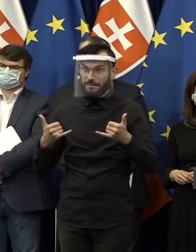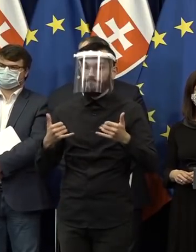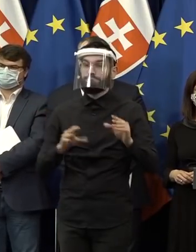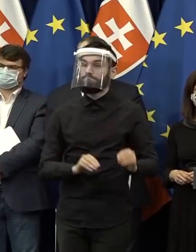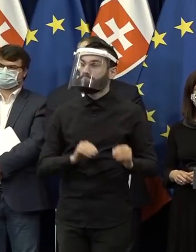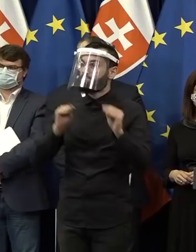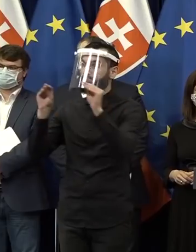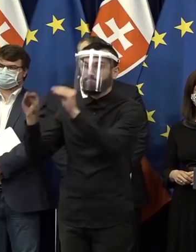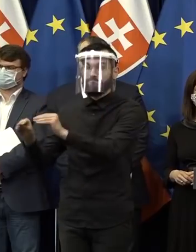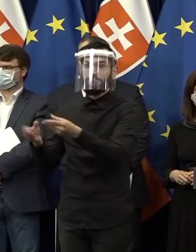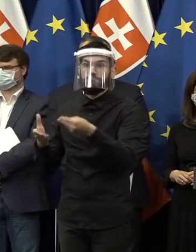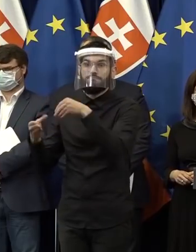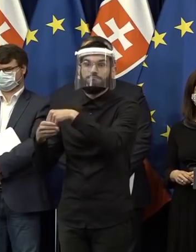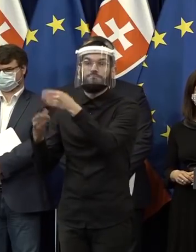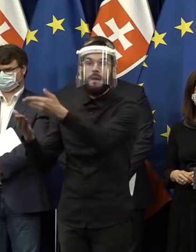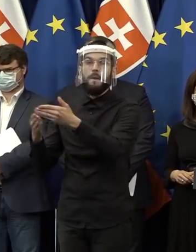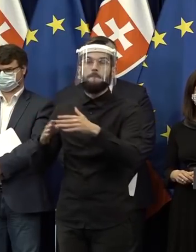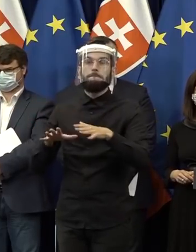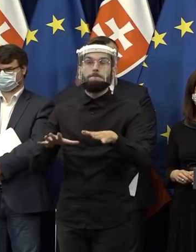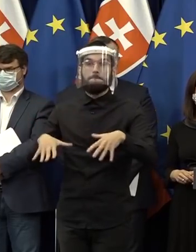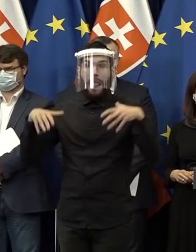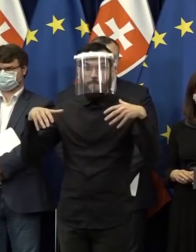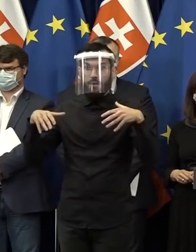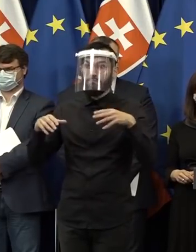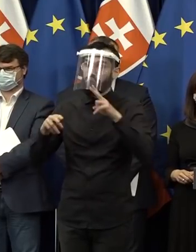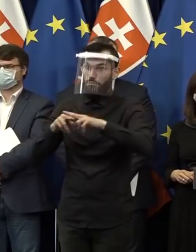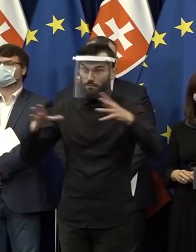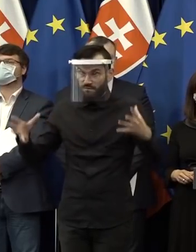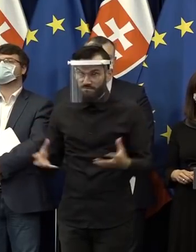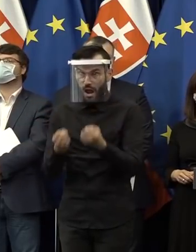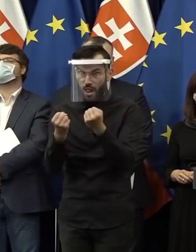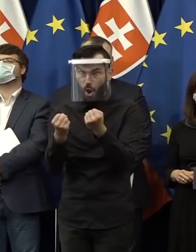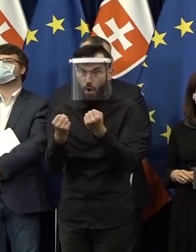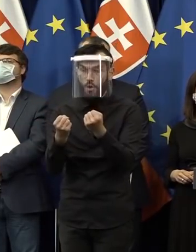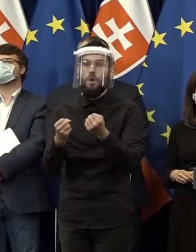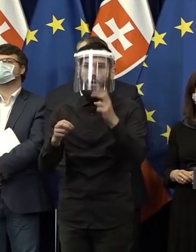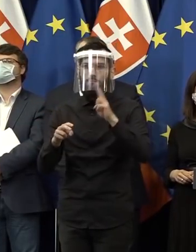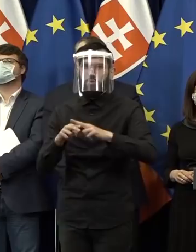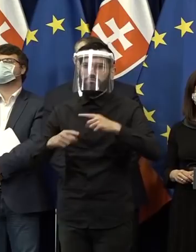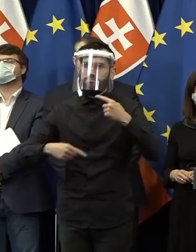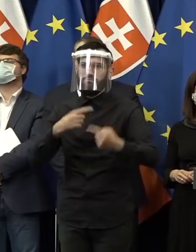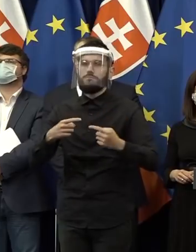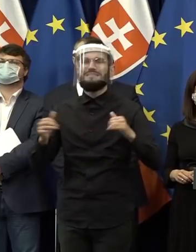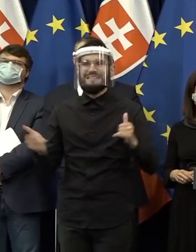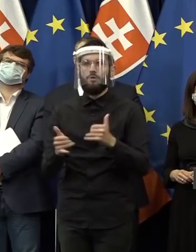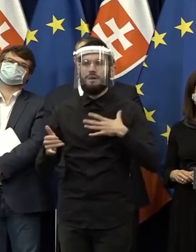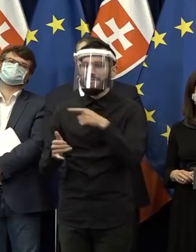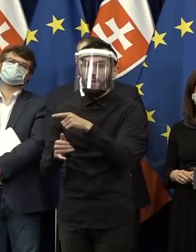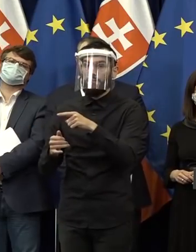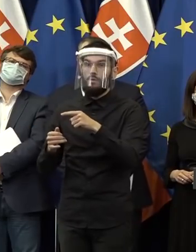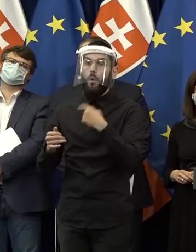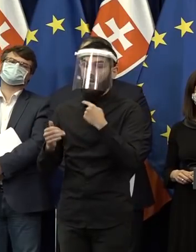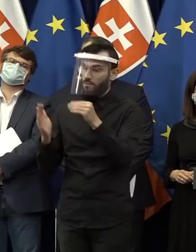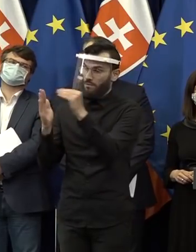parlamentu a ako náhle to bude schválené, tak ideme na reál, pristúpime k realizácii